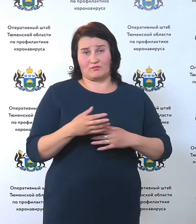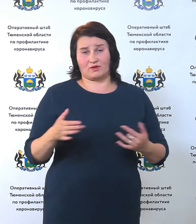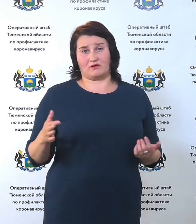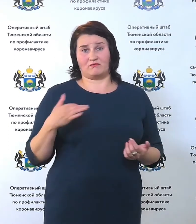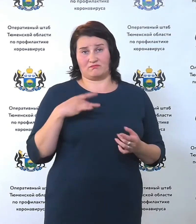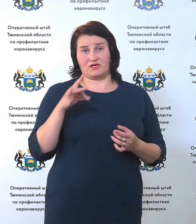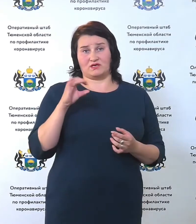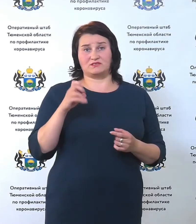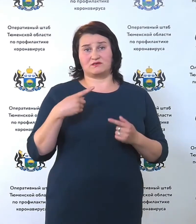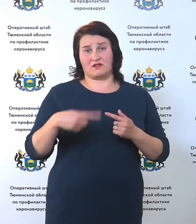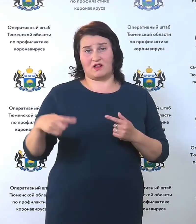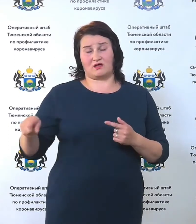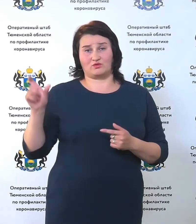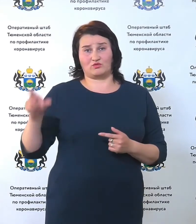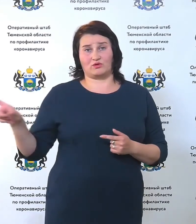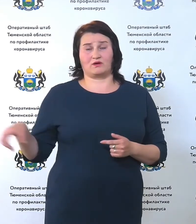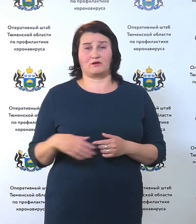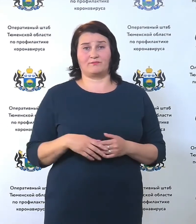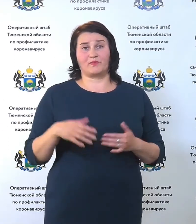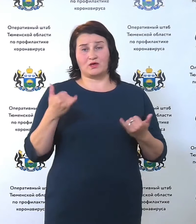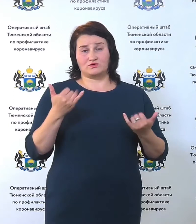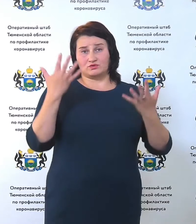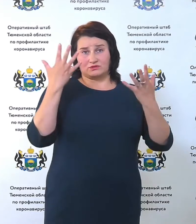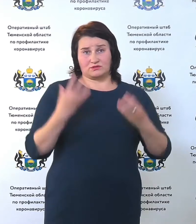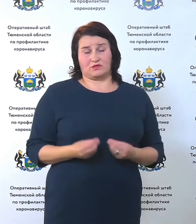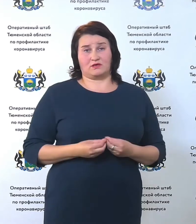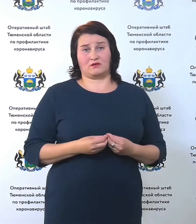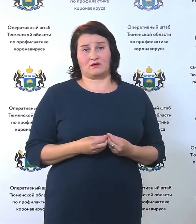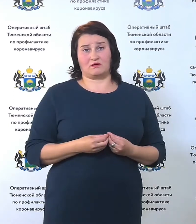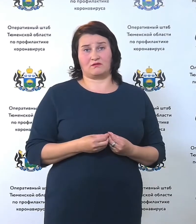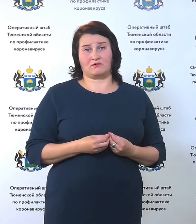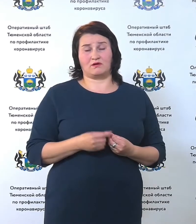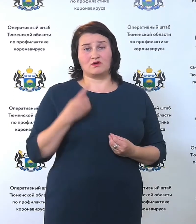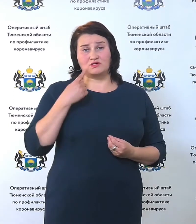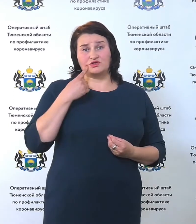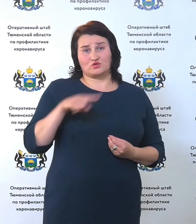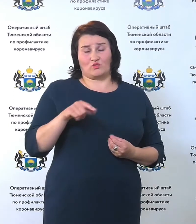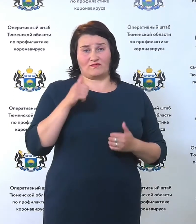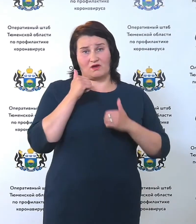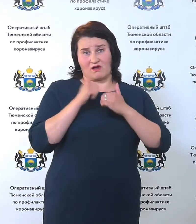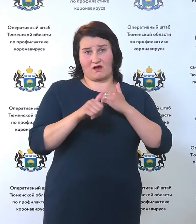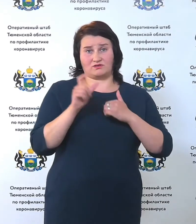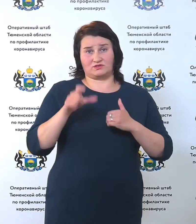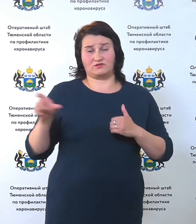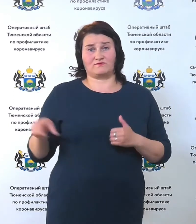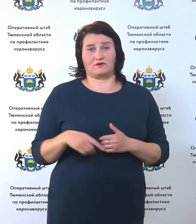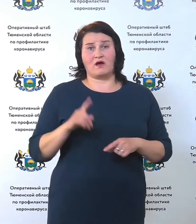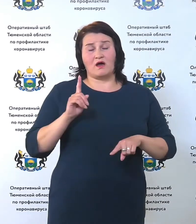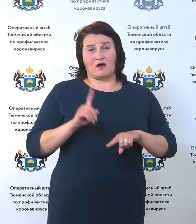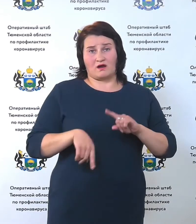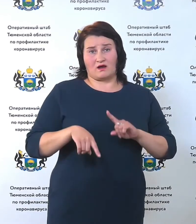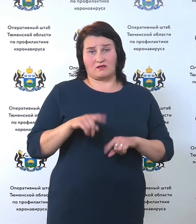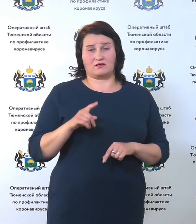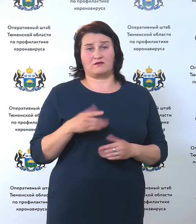А в условиях сегодняшних ограничений, я бы просто, ну здесь, конечно, совесть лучше контролёр, но я бы рекомендовал родителям,